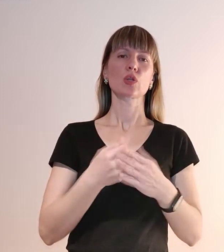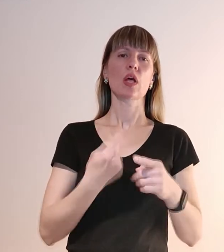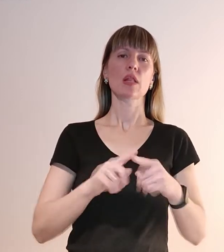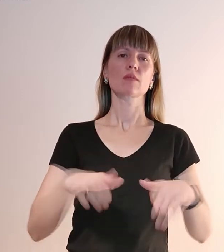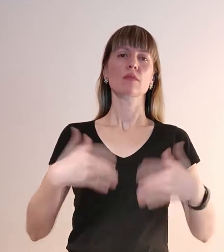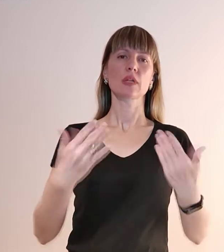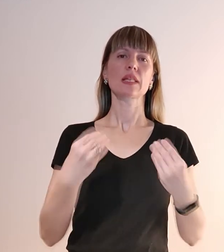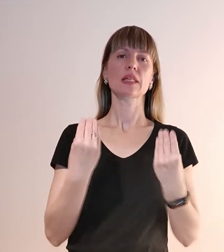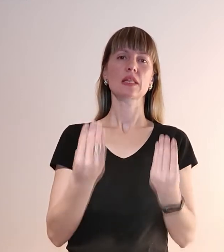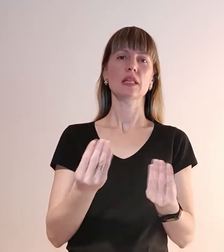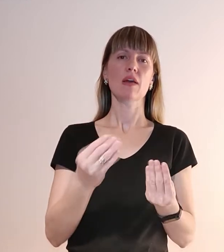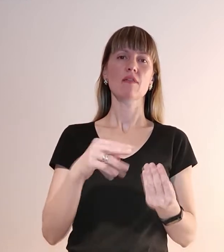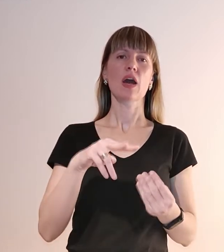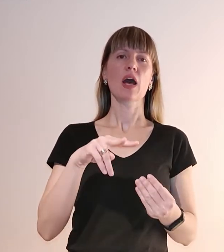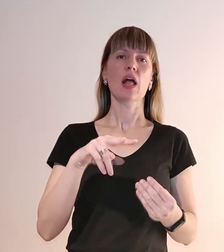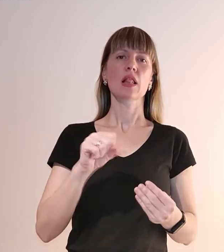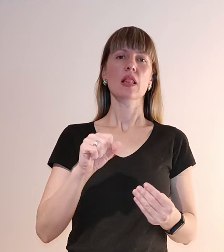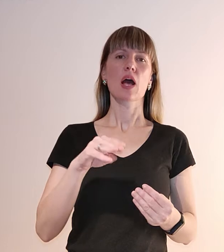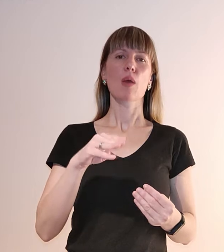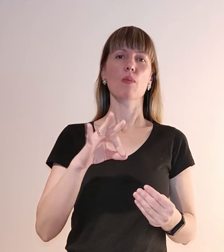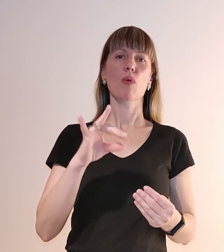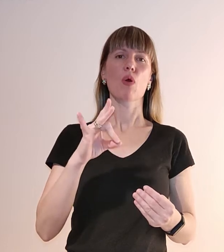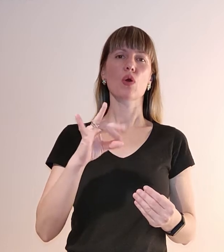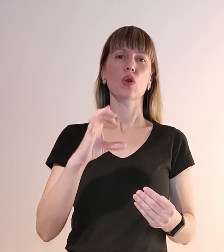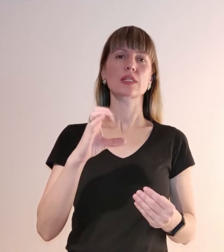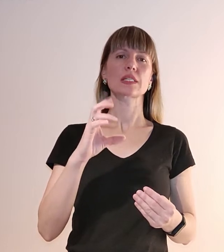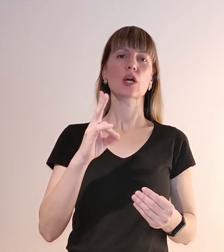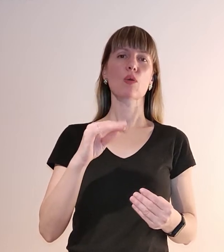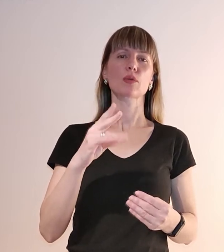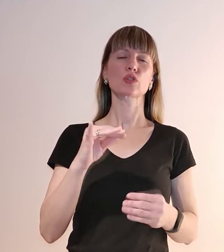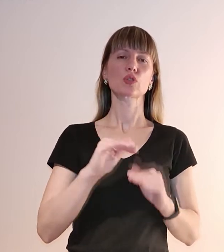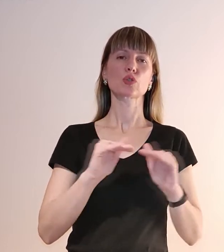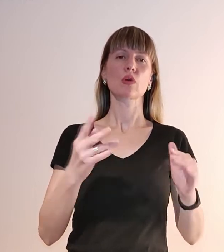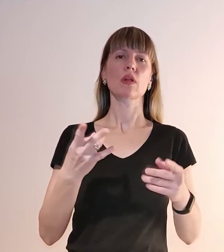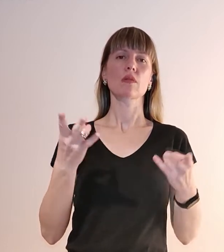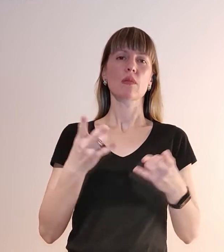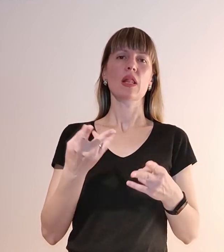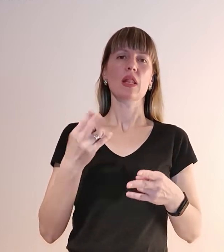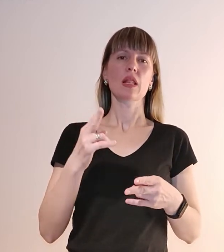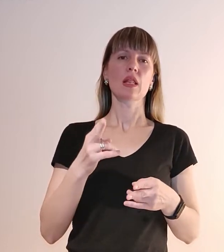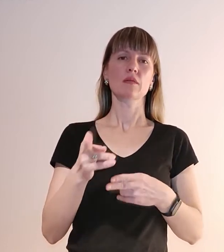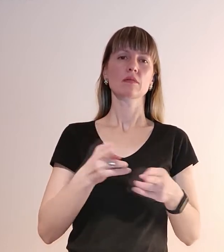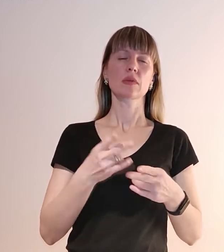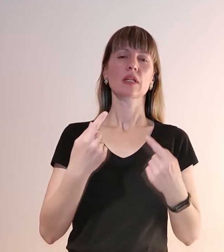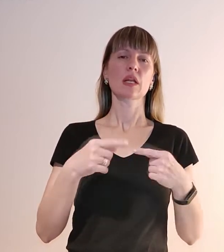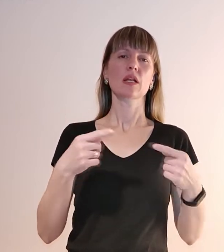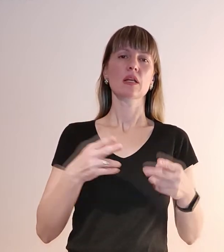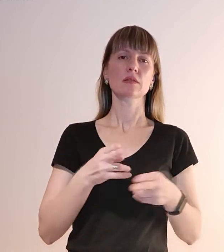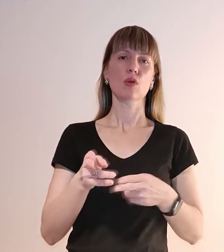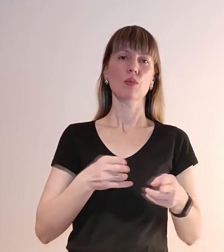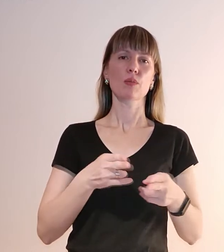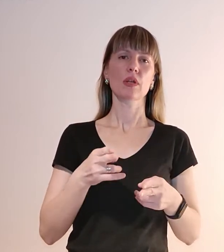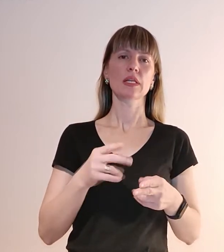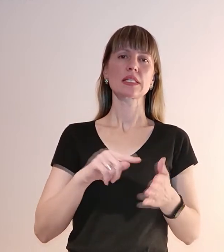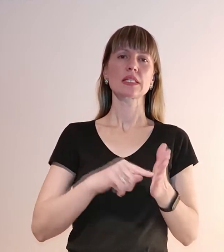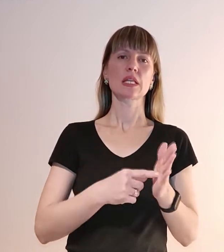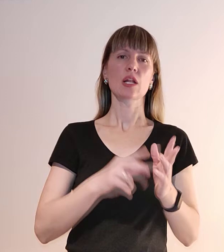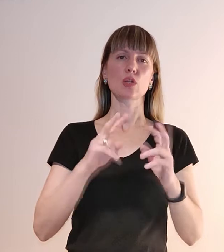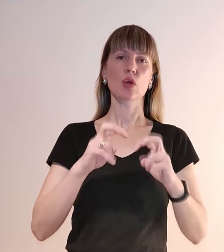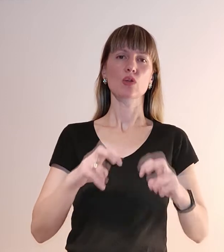надав лепароскопічну стойку, яка дуже потрібна для облантних втручань, для дископічних втручань, знатою діагностики поранення.